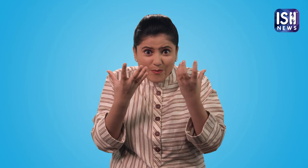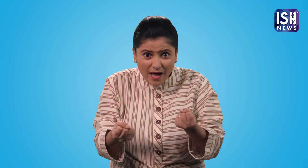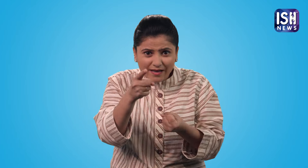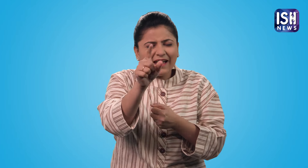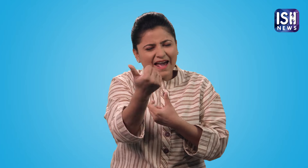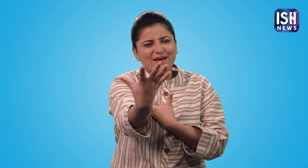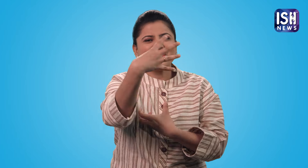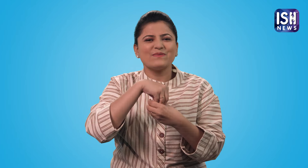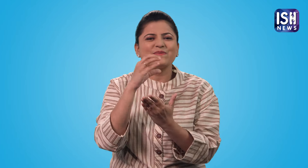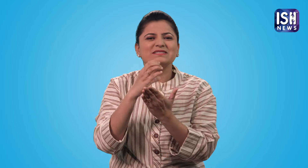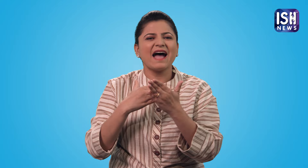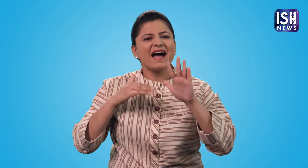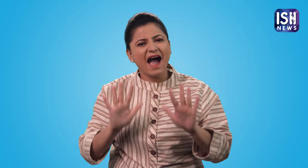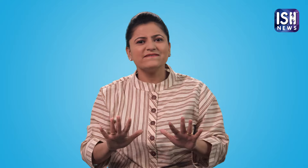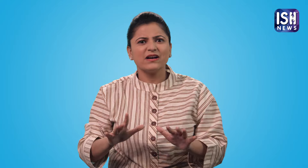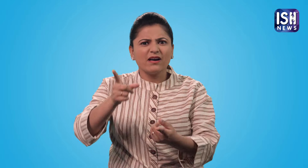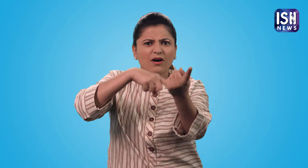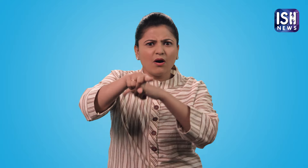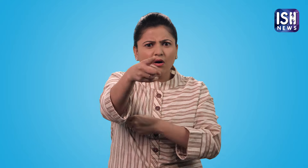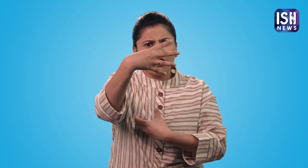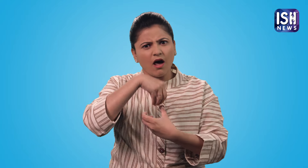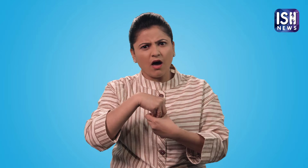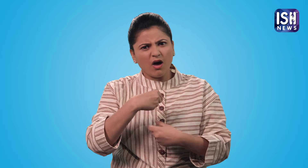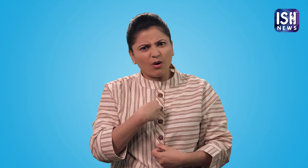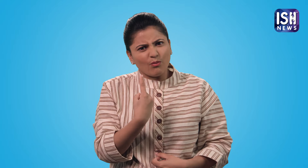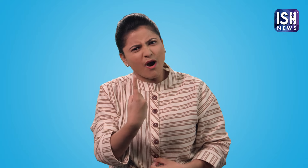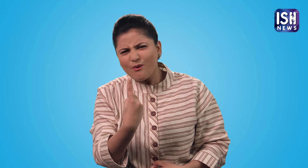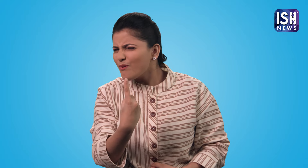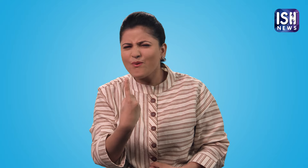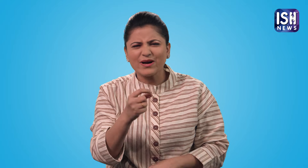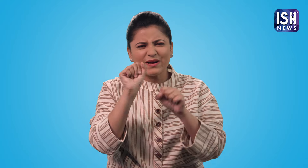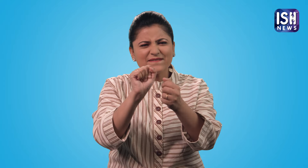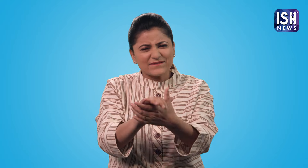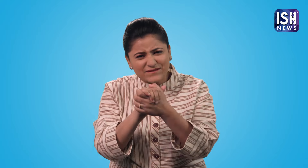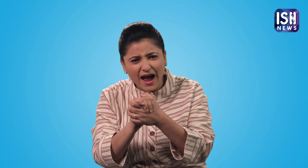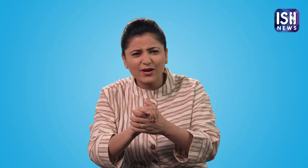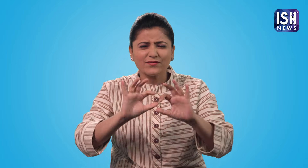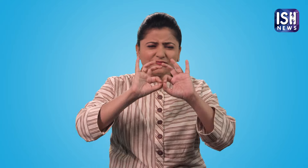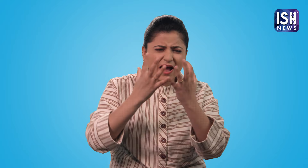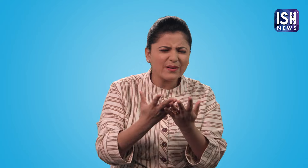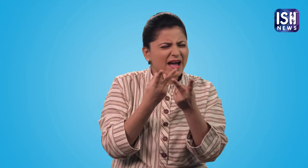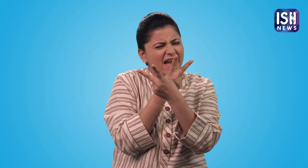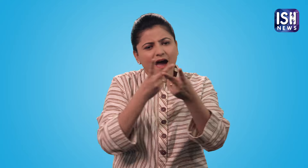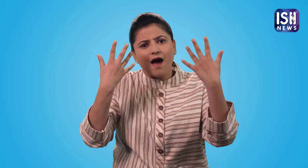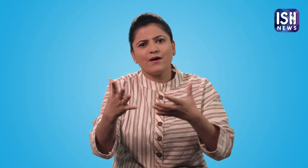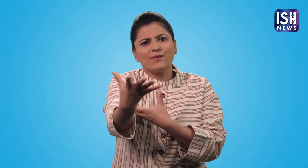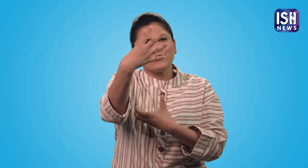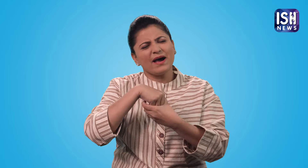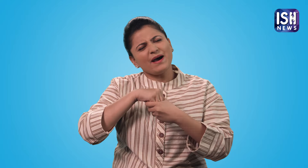करना चाहते है ना केवल आप बल्कि आप अपने मित्रों और परिवार के सद्यसों को भी कोस में शामिल होने और